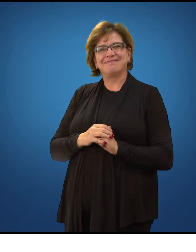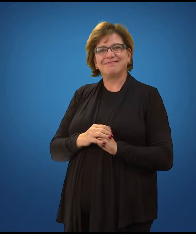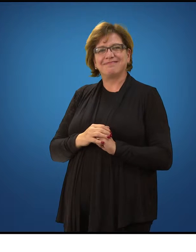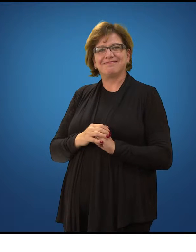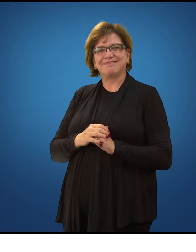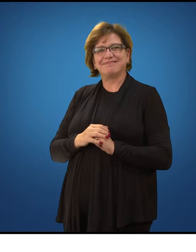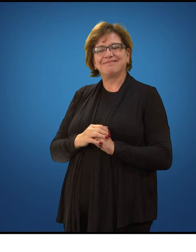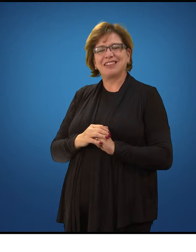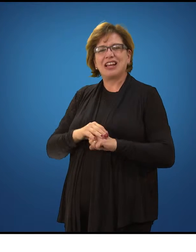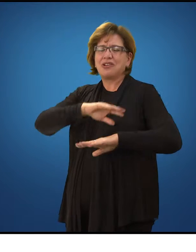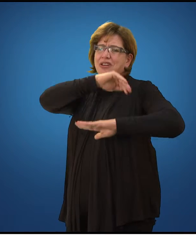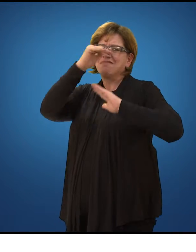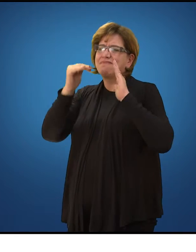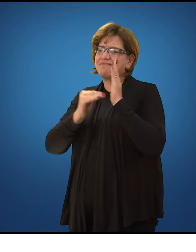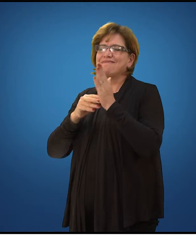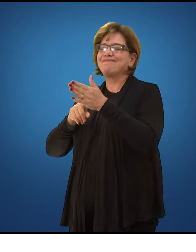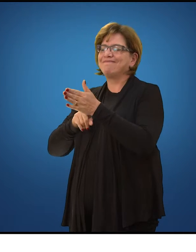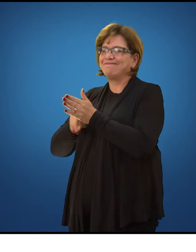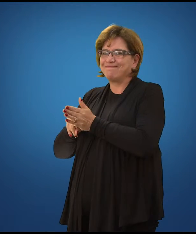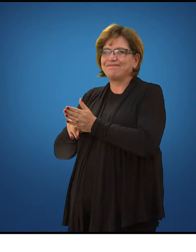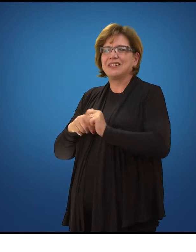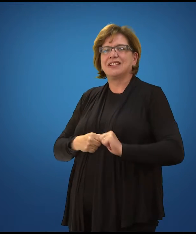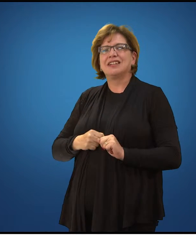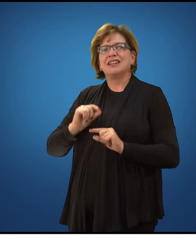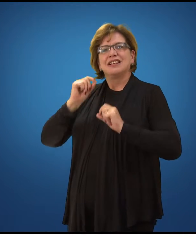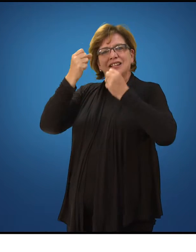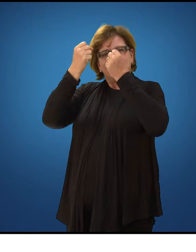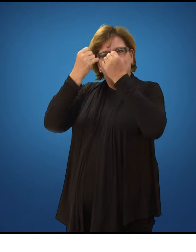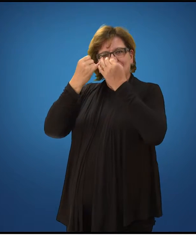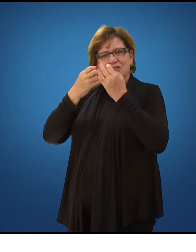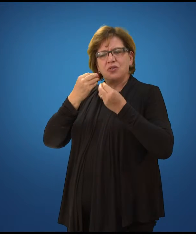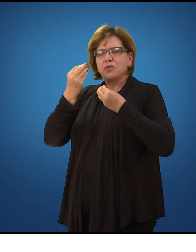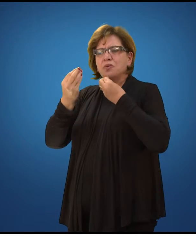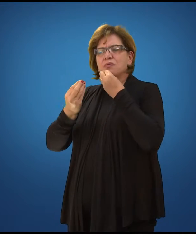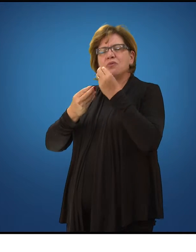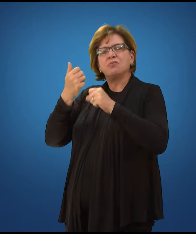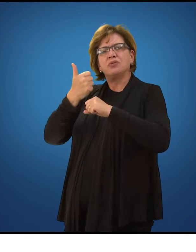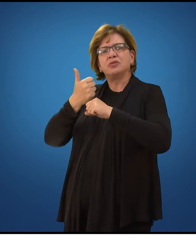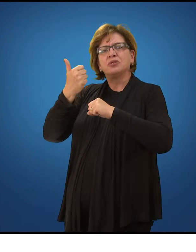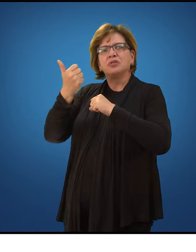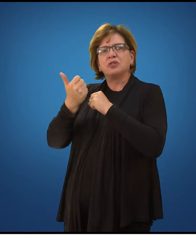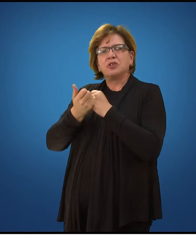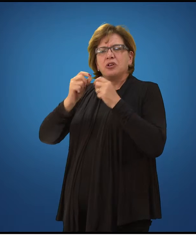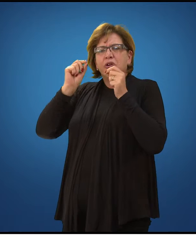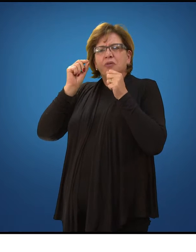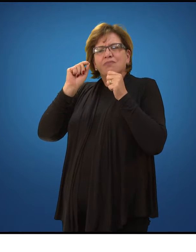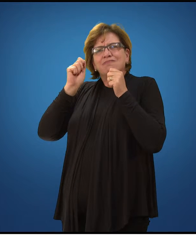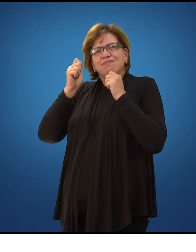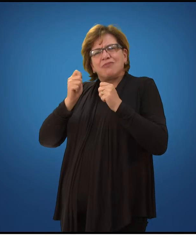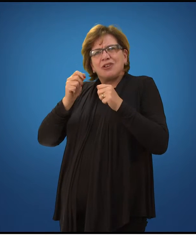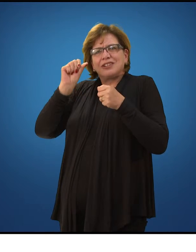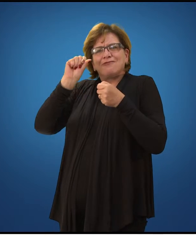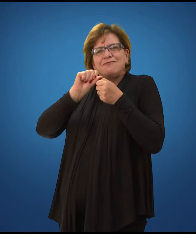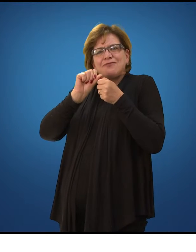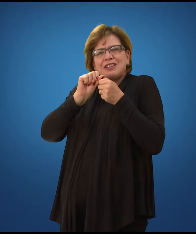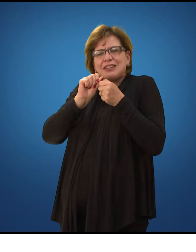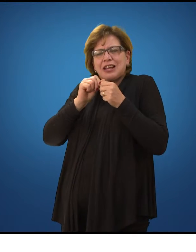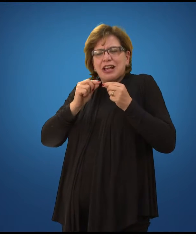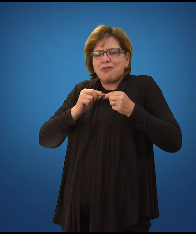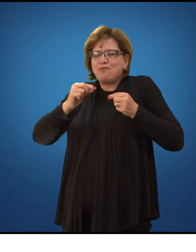A última pergunta diz respeito a como um tutor pode diminuir o impacto da distância física e temporal